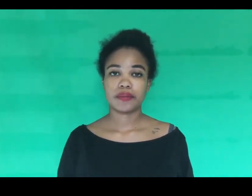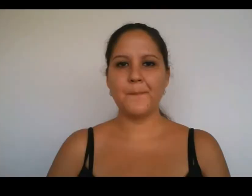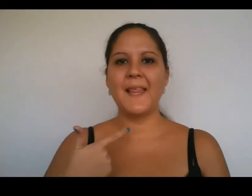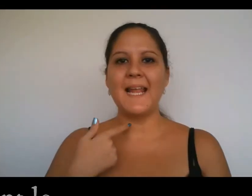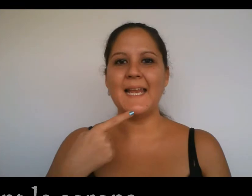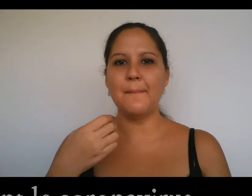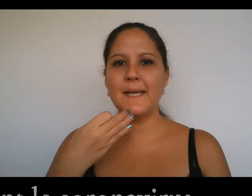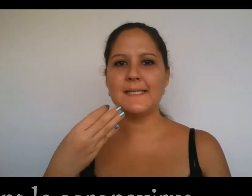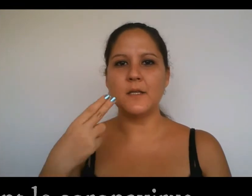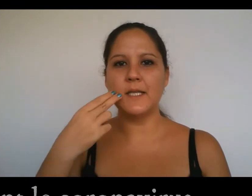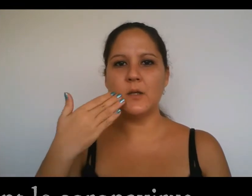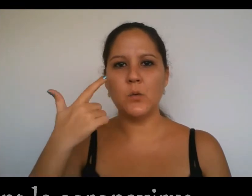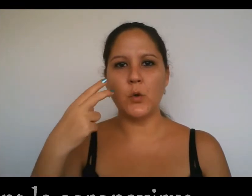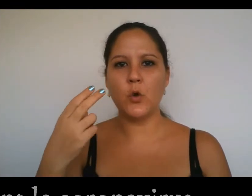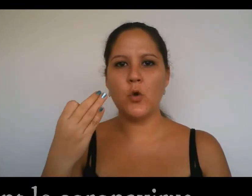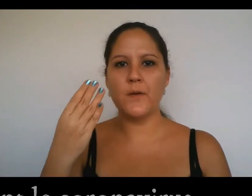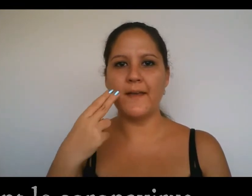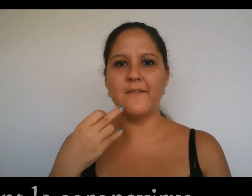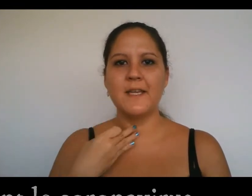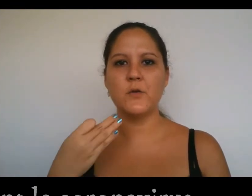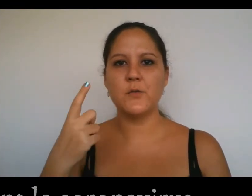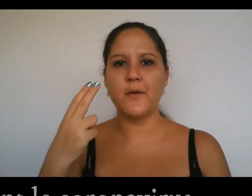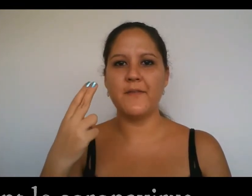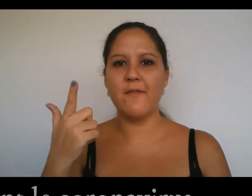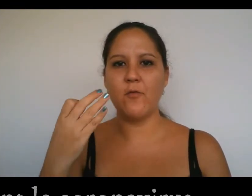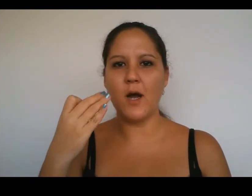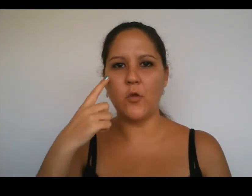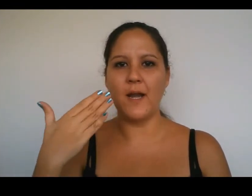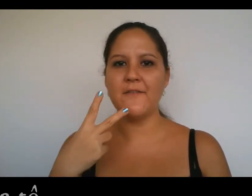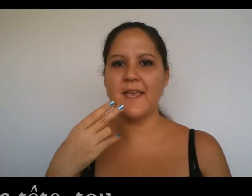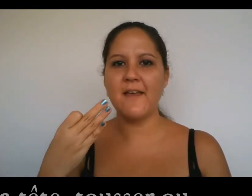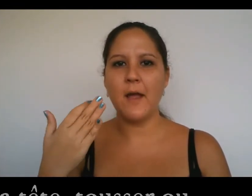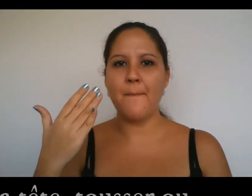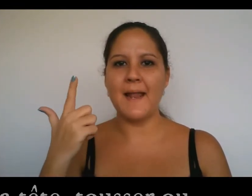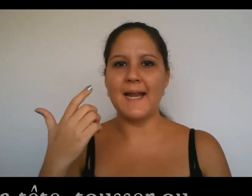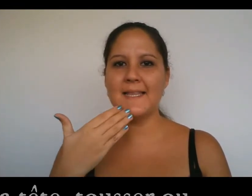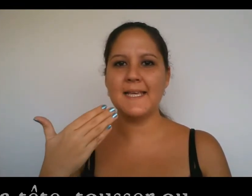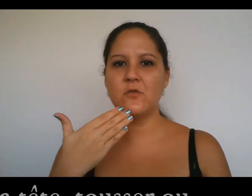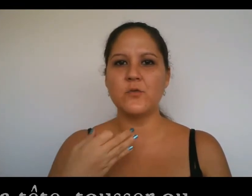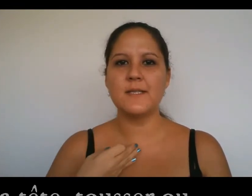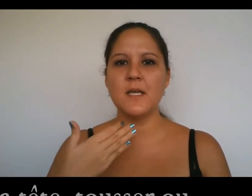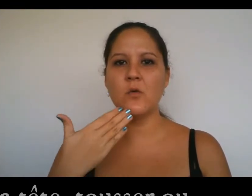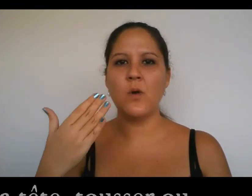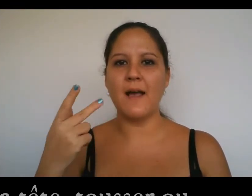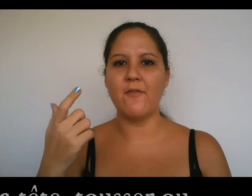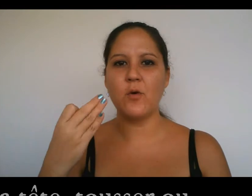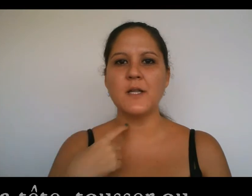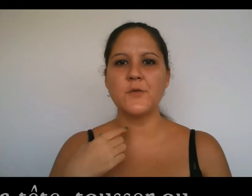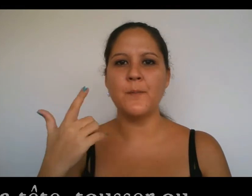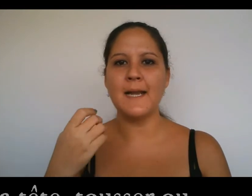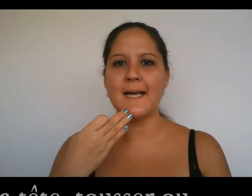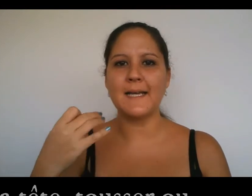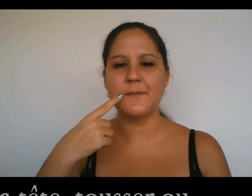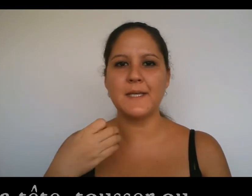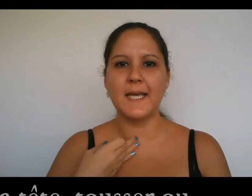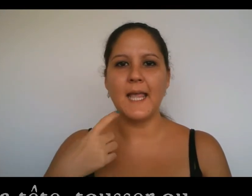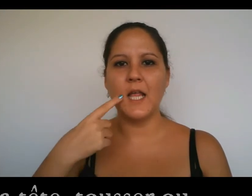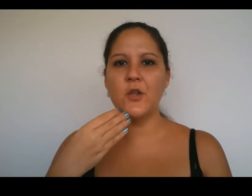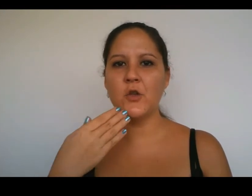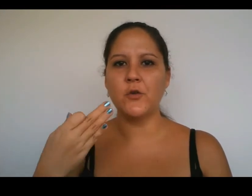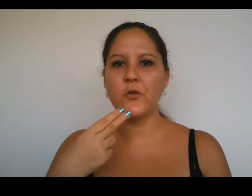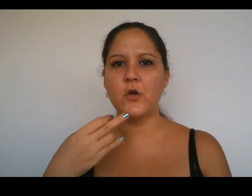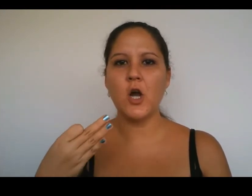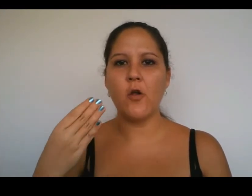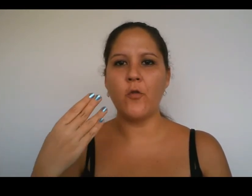Les personnes qui ont le coronavirus peuvent avoir de la fièvre, mal à la tête, tousser ou avoir du mal à